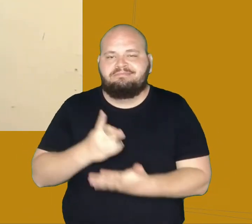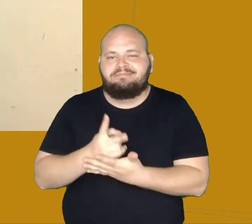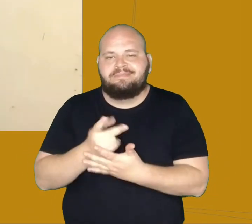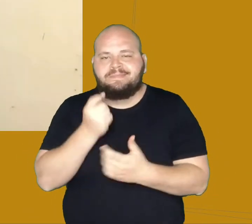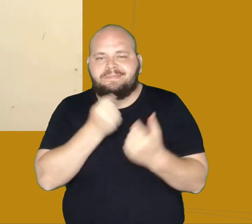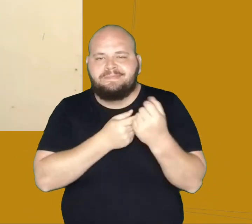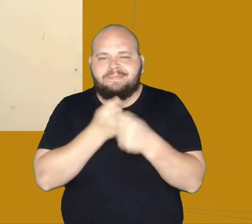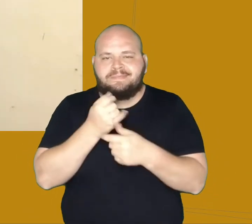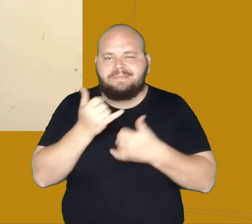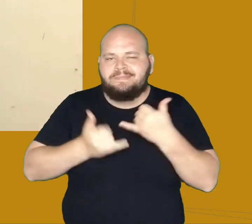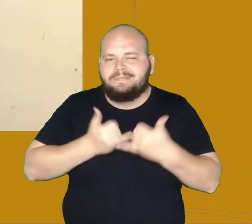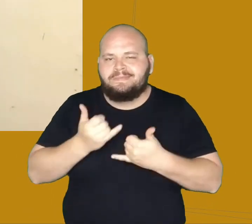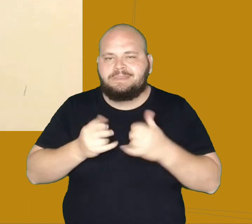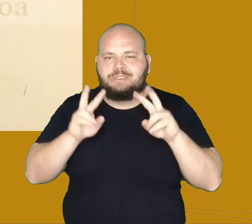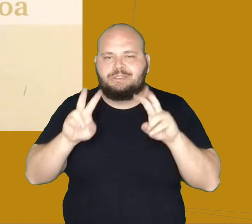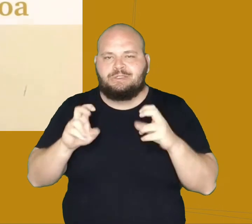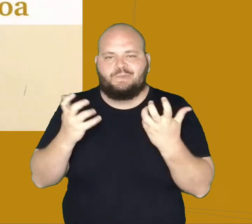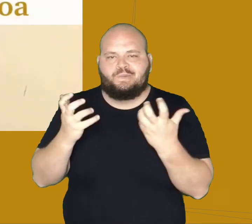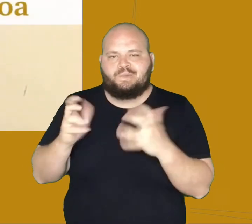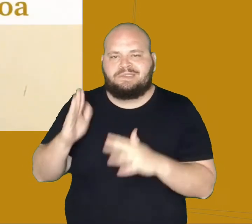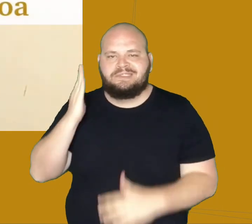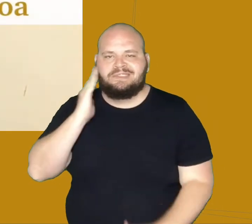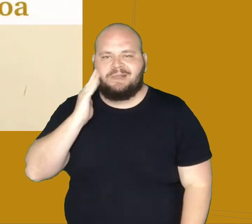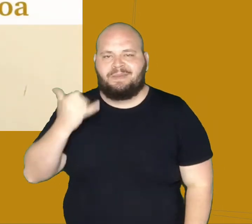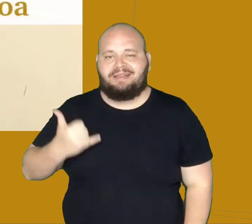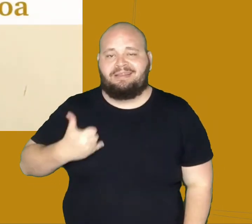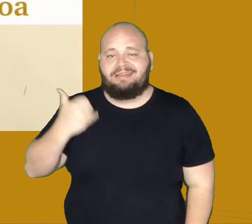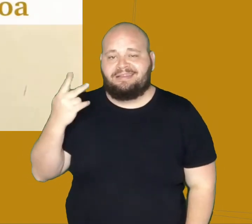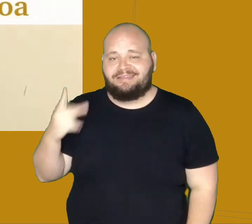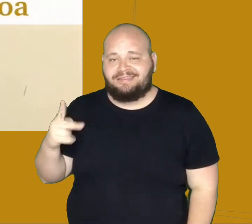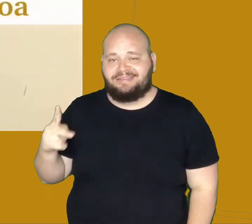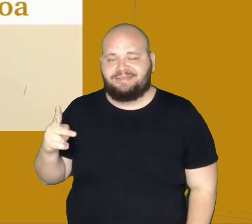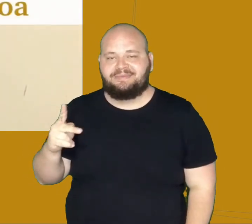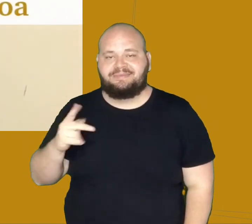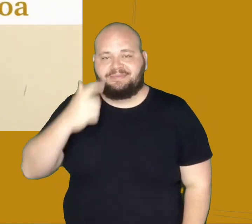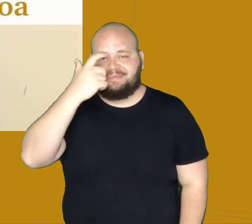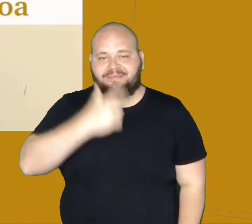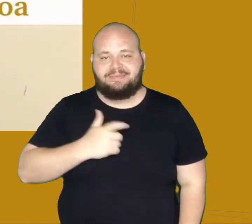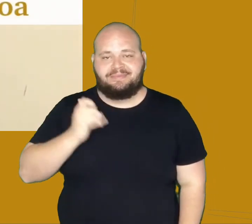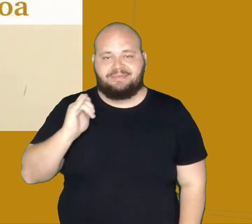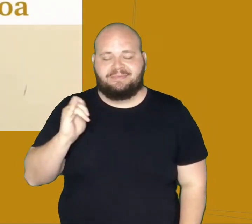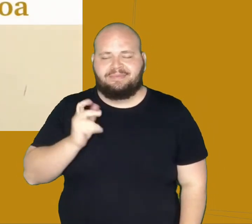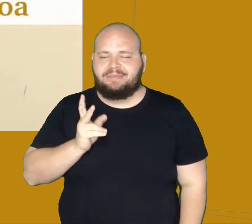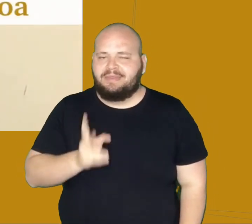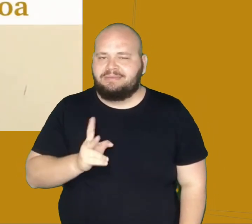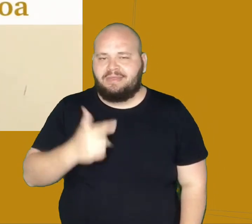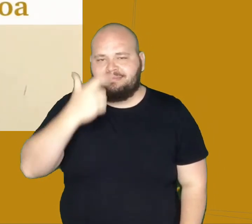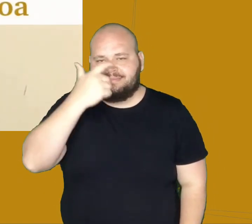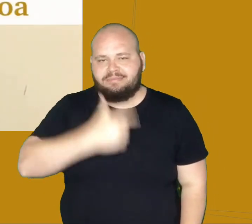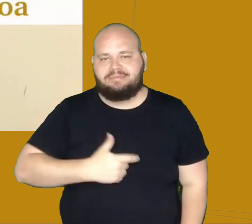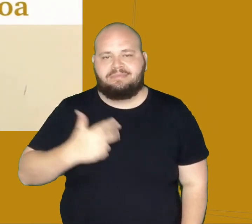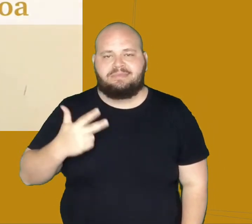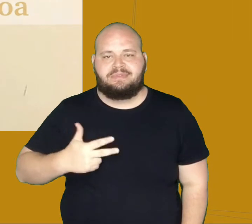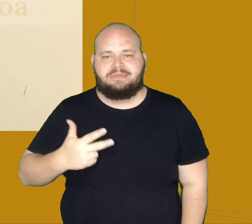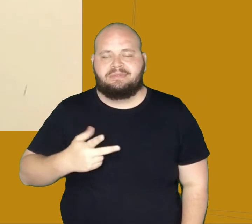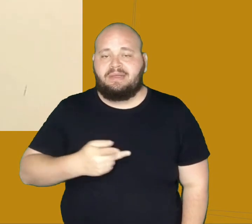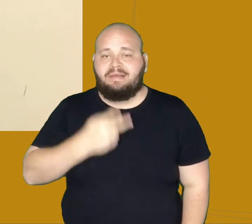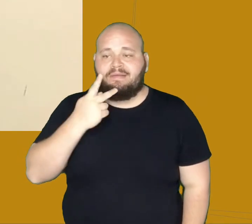idade de Dona Benedita. O narrador, que é algo que narra os acontecimentos da história, se apresenta em terceira pessoa e diz que o maior